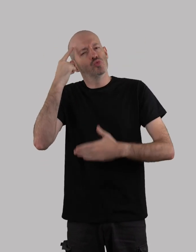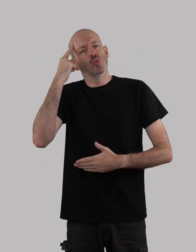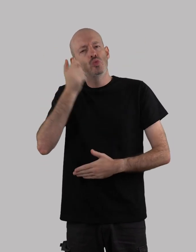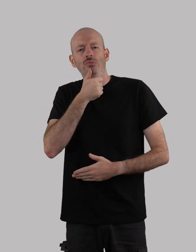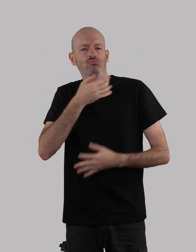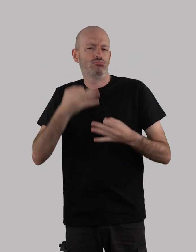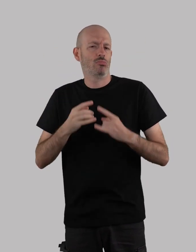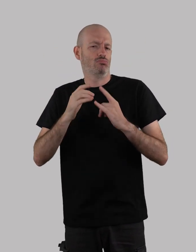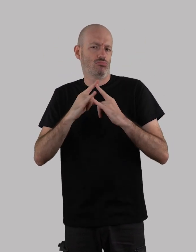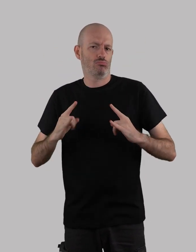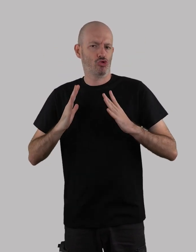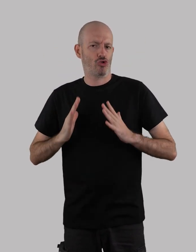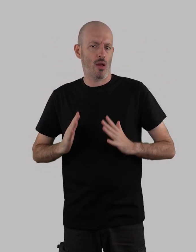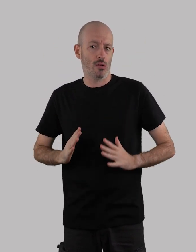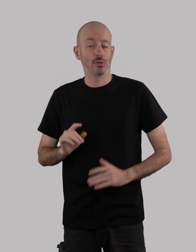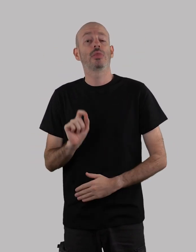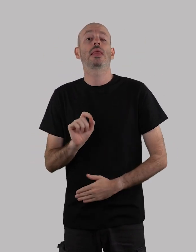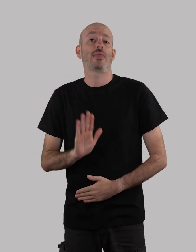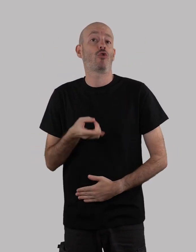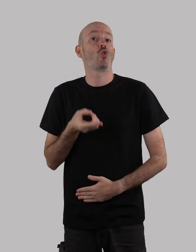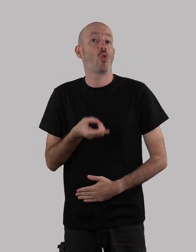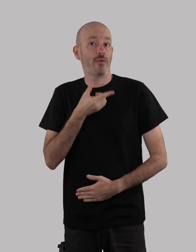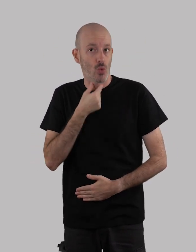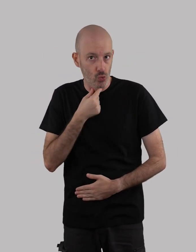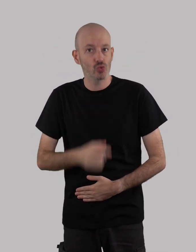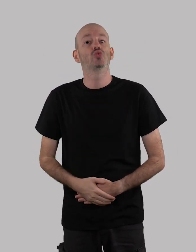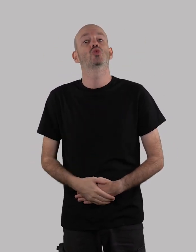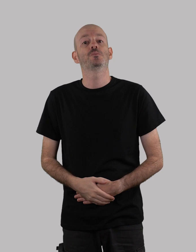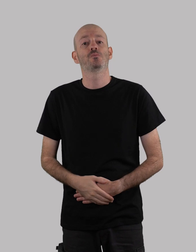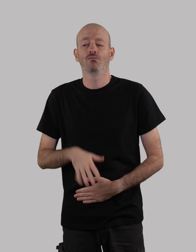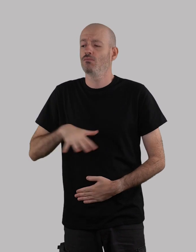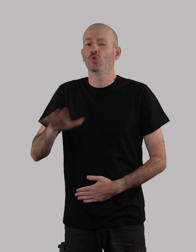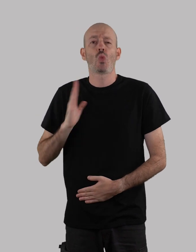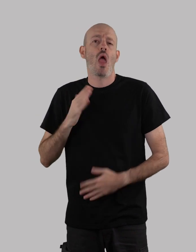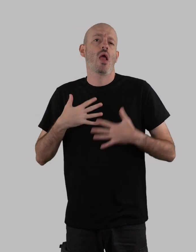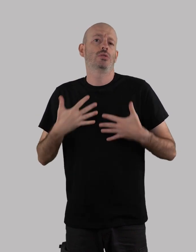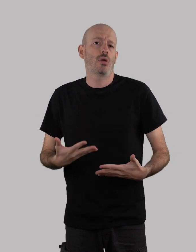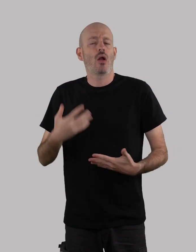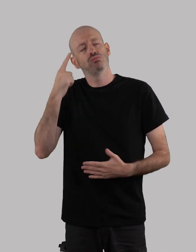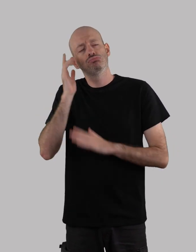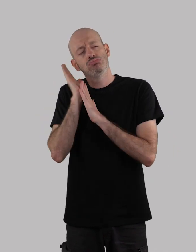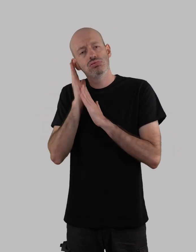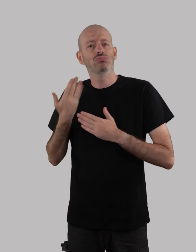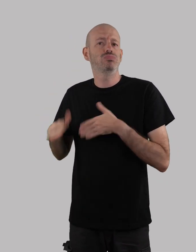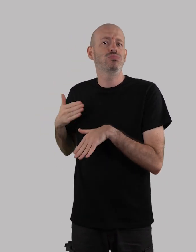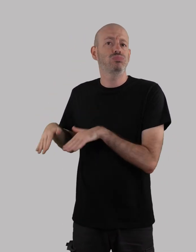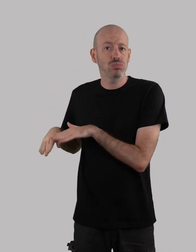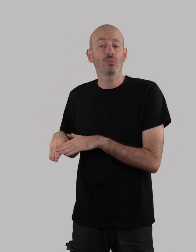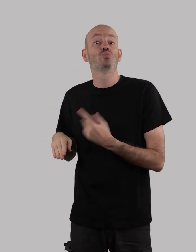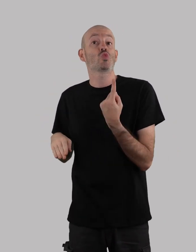Os soldados estavam cansados e decidiram acampar em paredes de couro. A meio da noite,